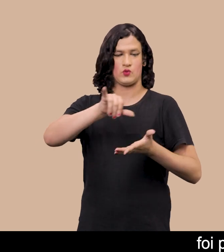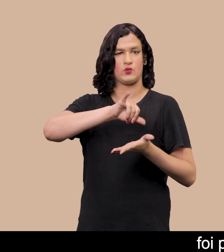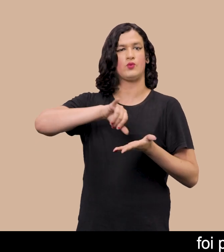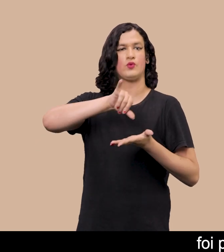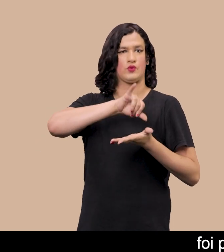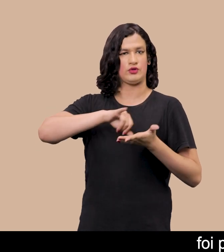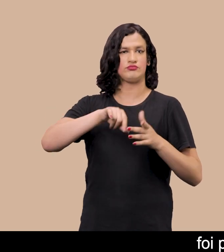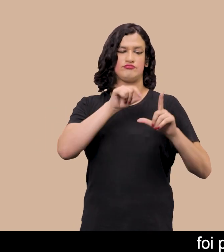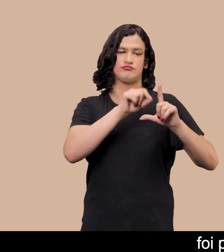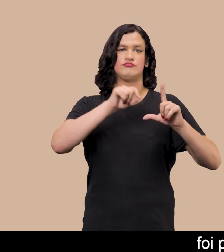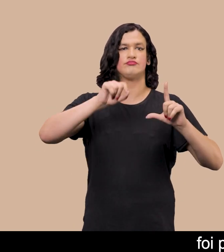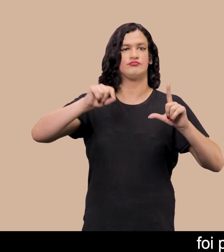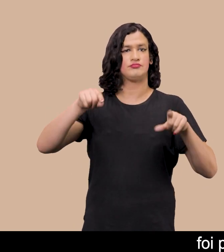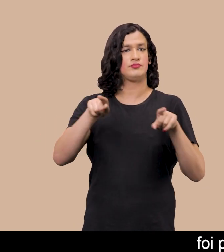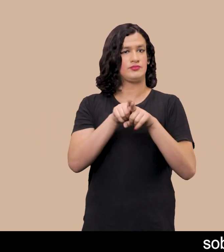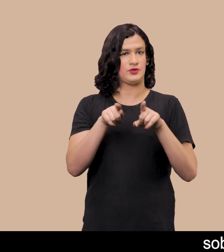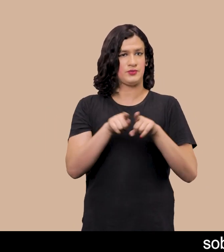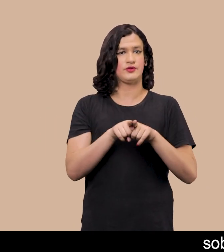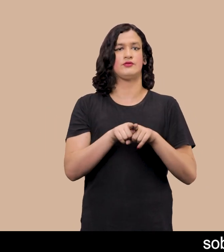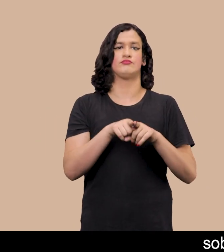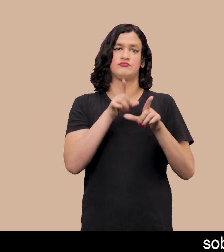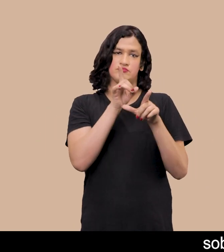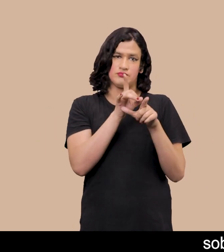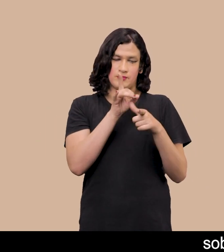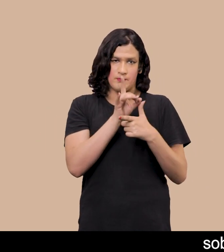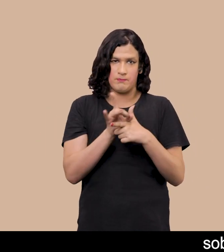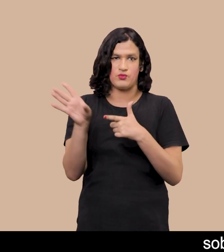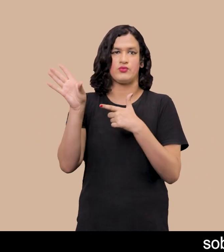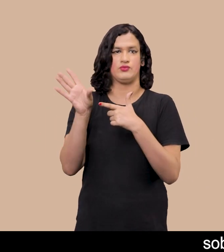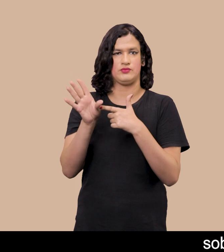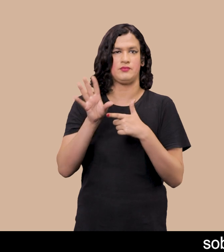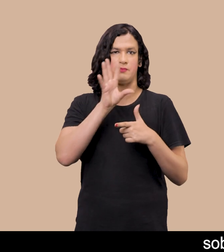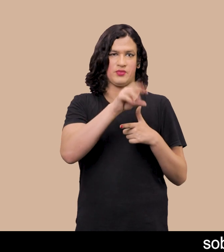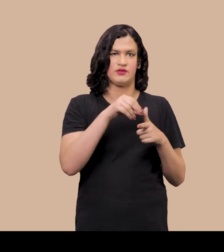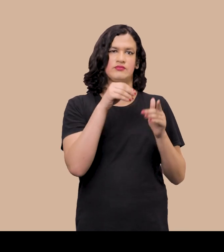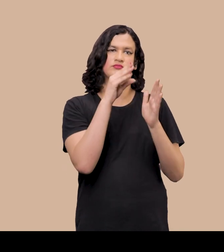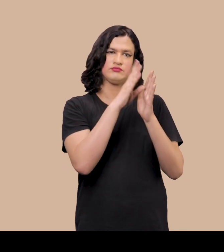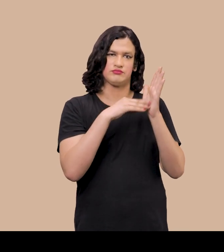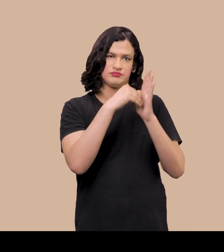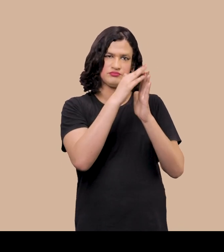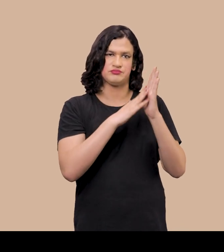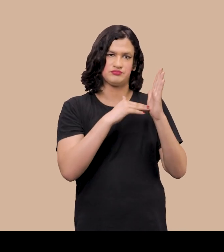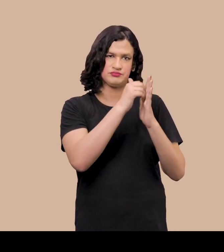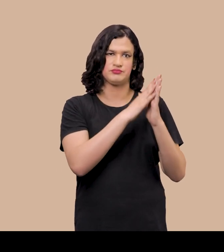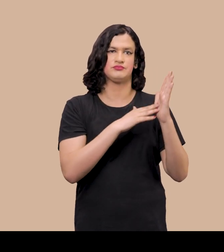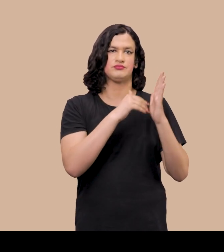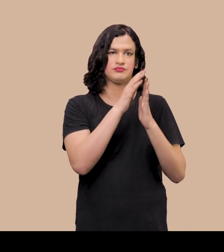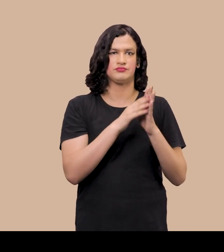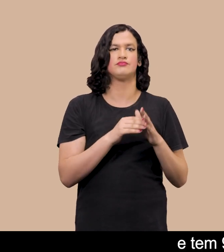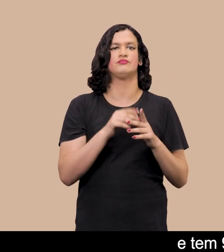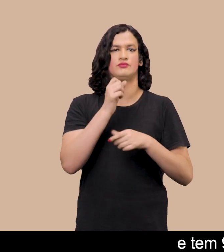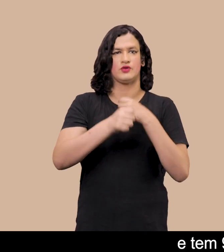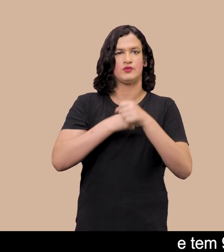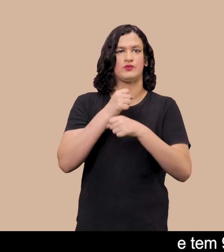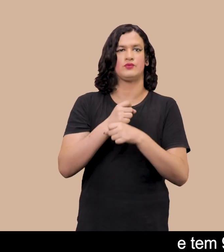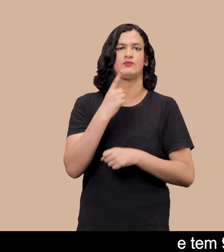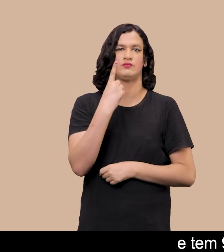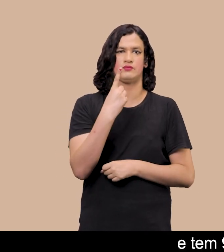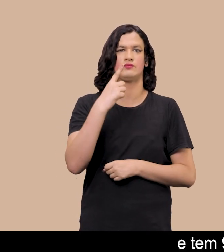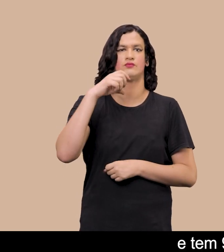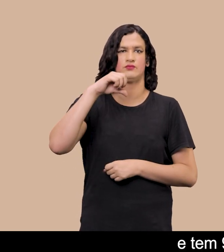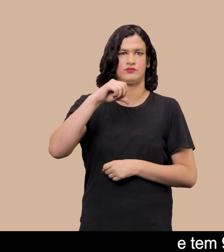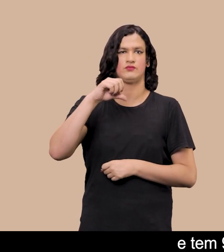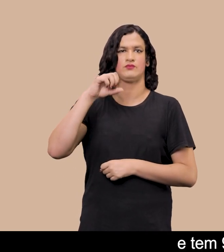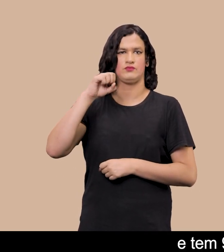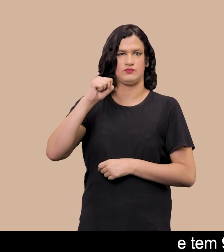óleo, grafite E esperma sobre a natureza morta De autoria desconhecida da década de 1980 E tem 90